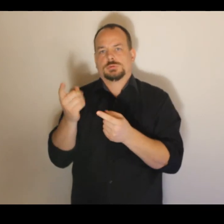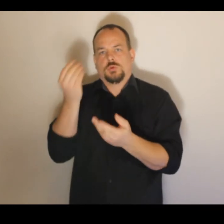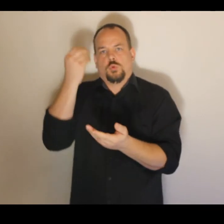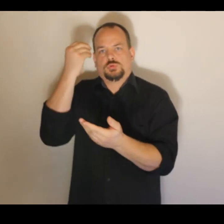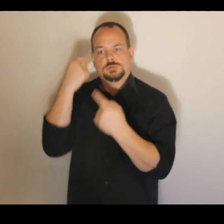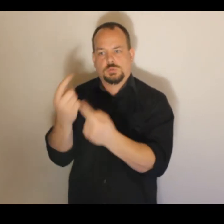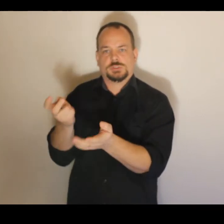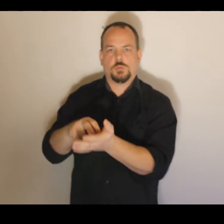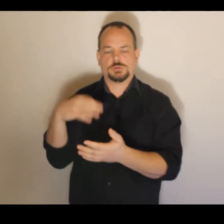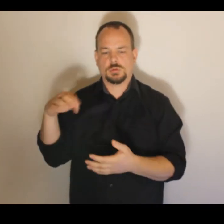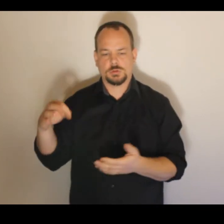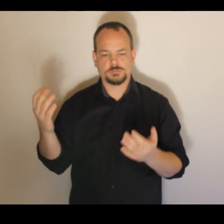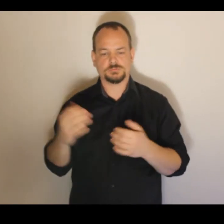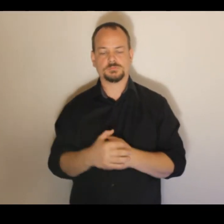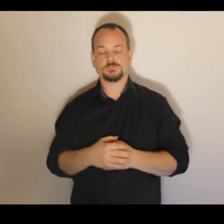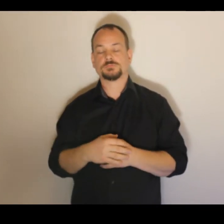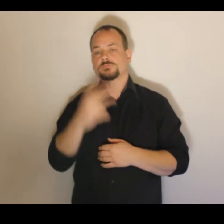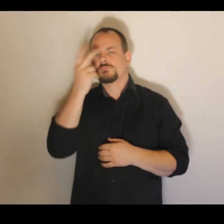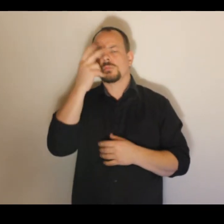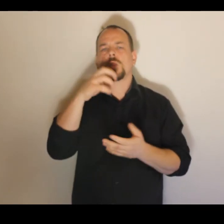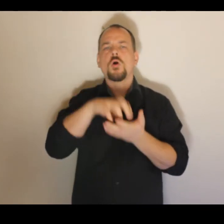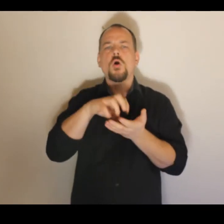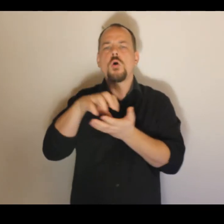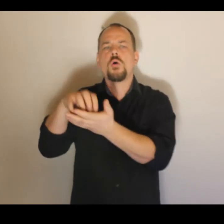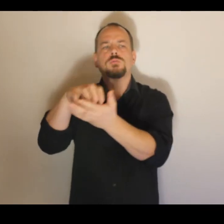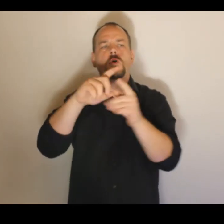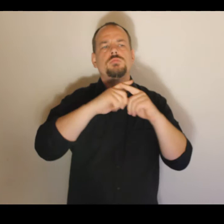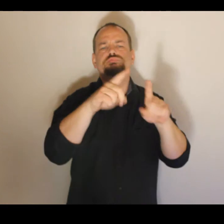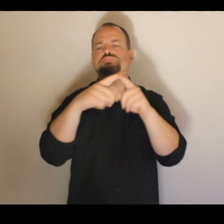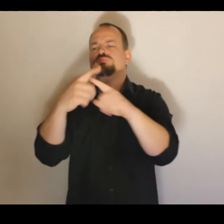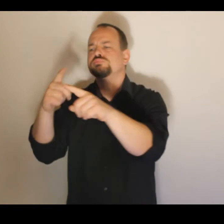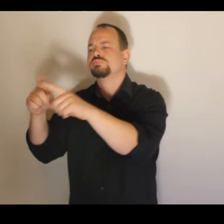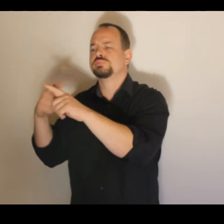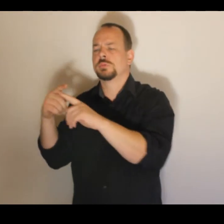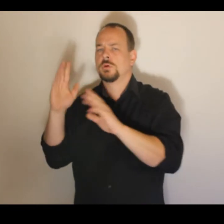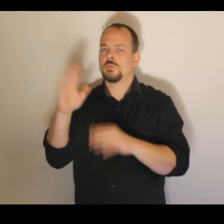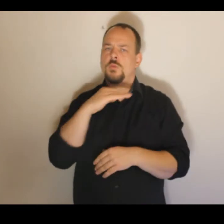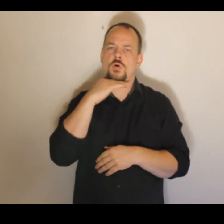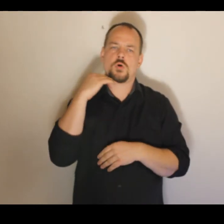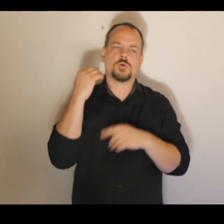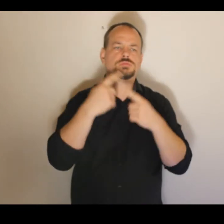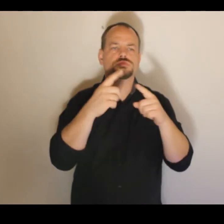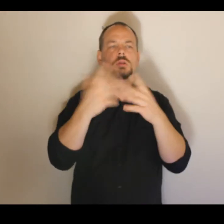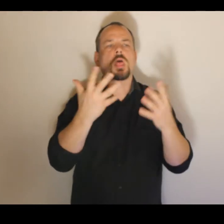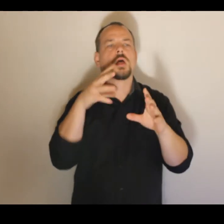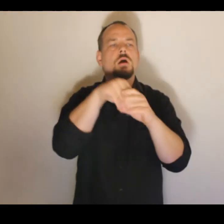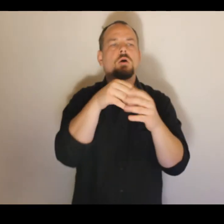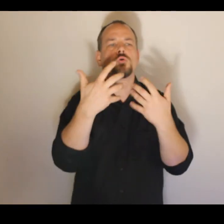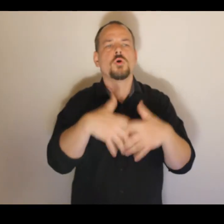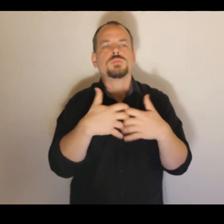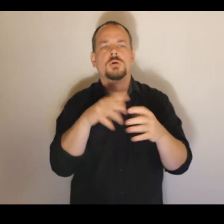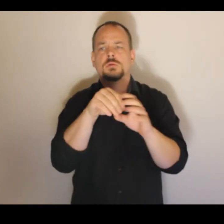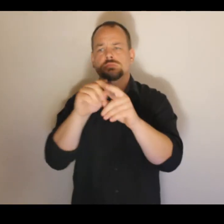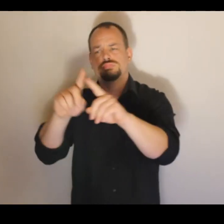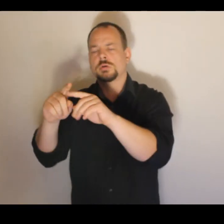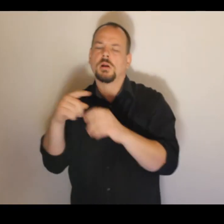ty servisní roboty pokrývají, jsou poměrně rozsáhlé a jsou na snadě. Já bych se spíš zaměřil na ty poslední dvě, to znamená